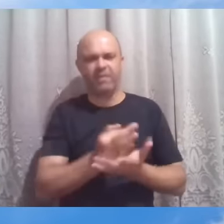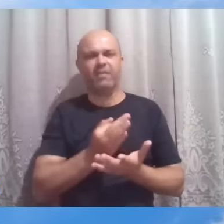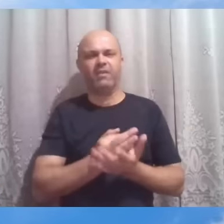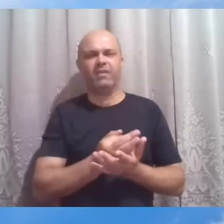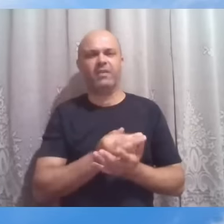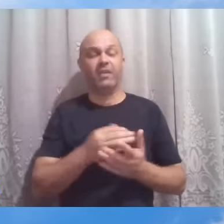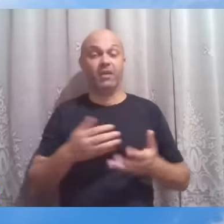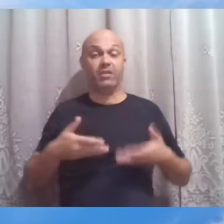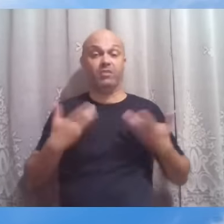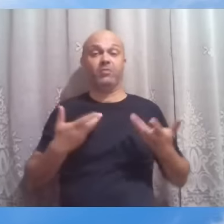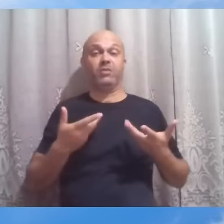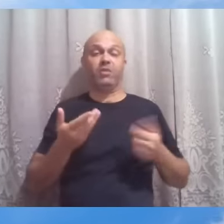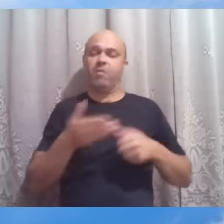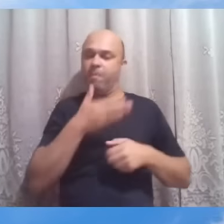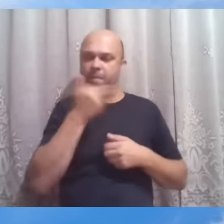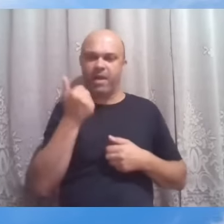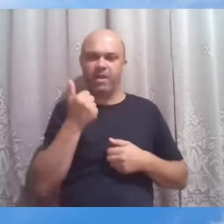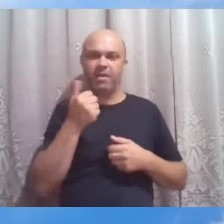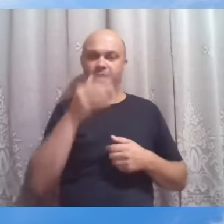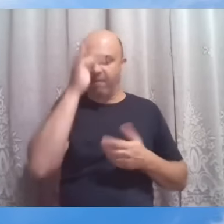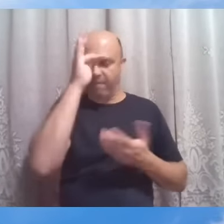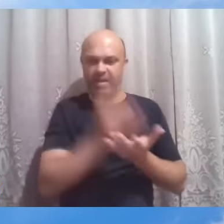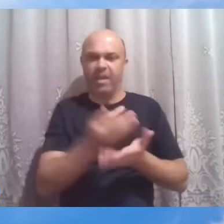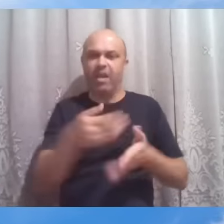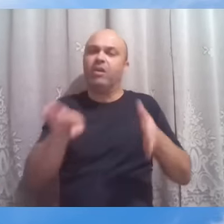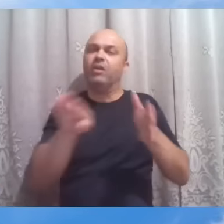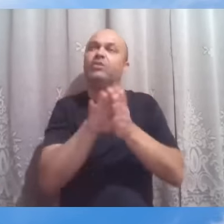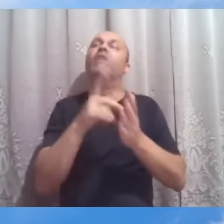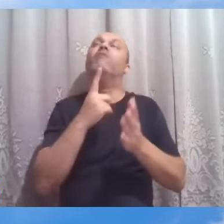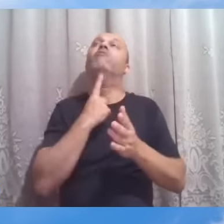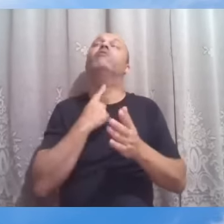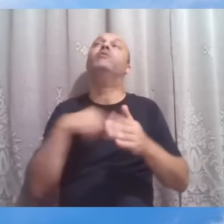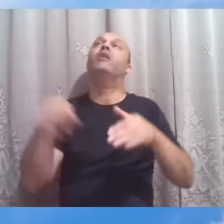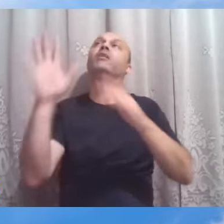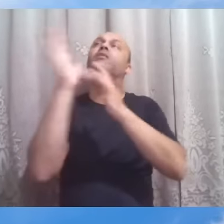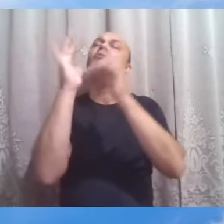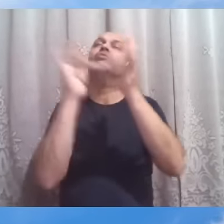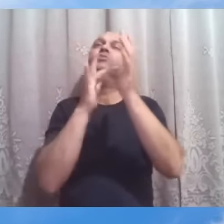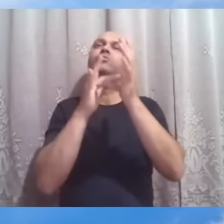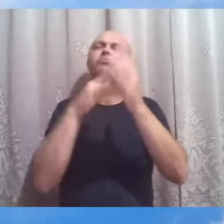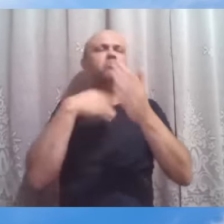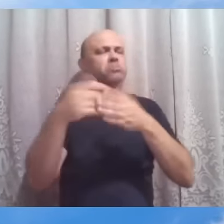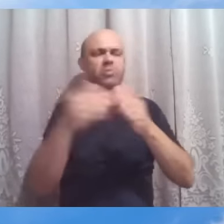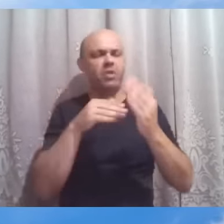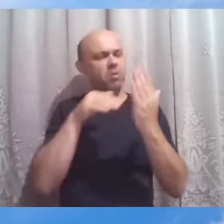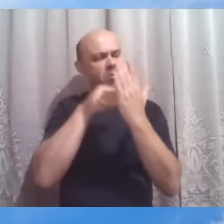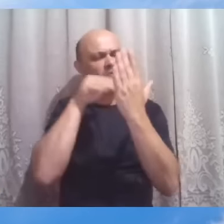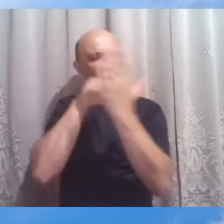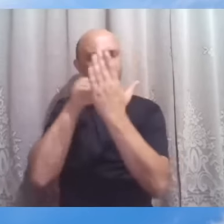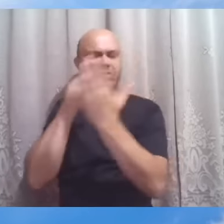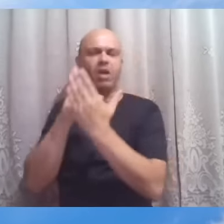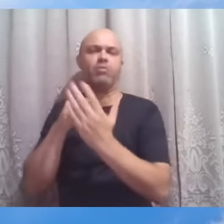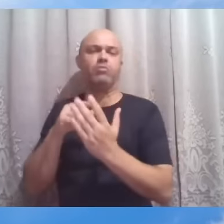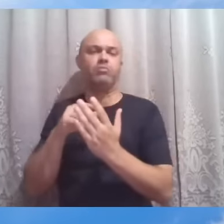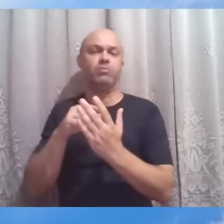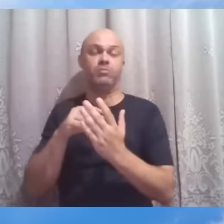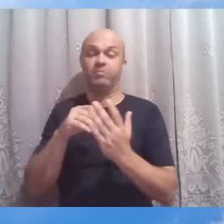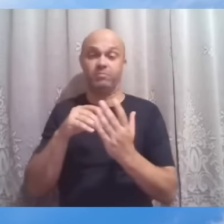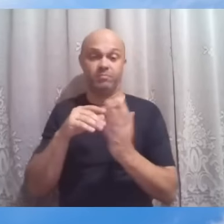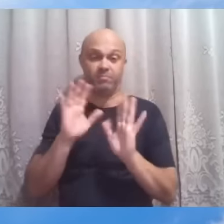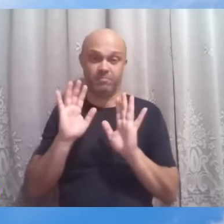fiel ao anseio de chegar a Jesus quaisquer que sejam os obstáculos que surgem porque não nos enganemos